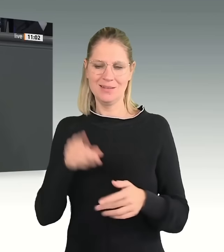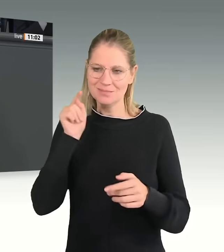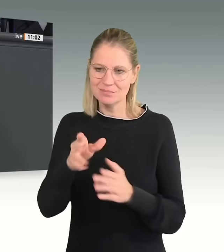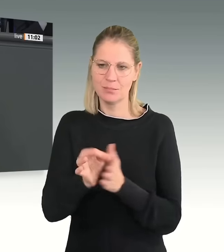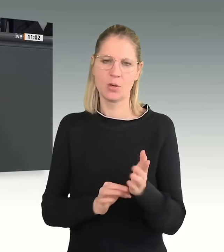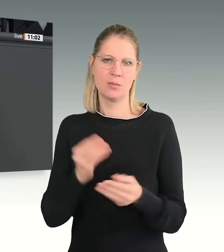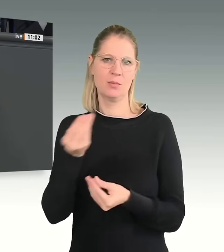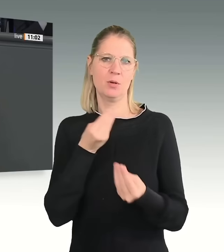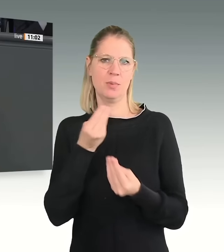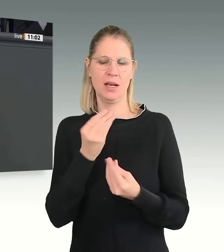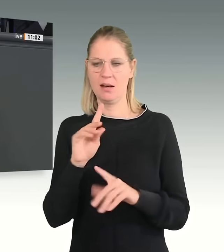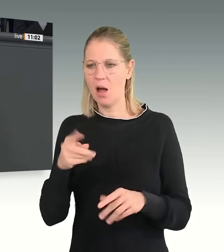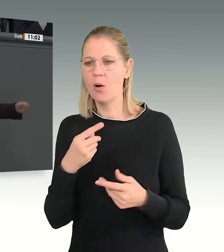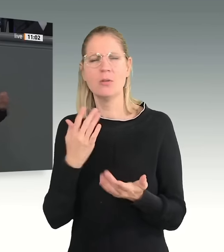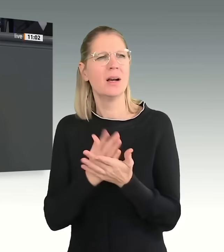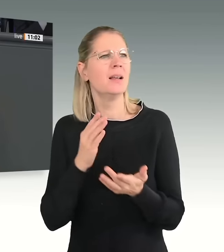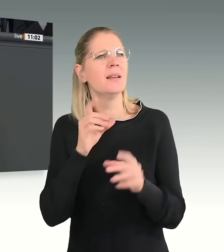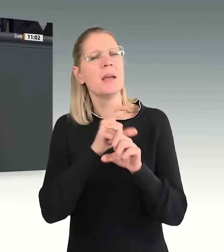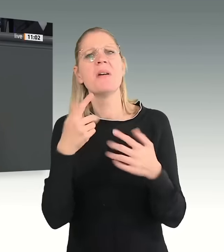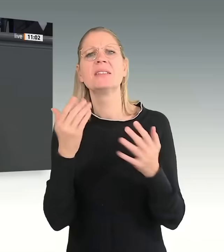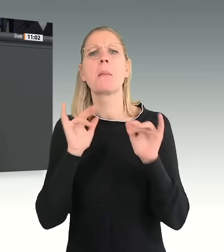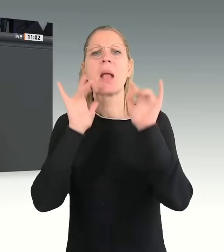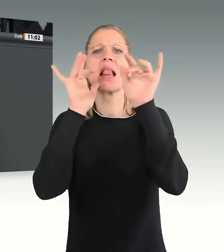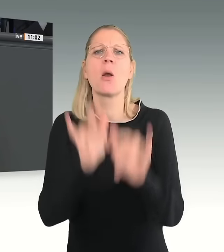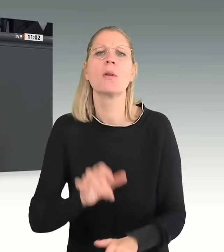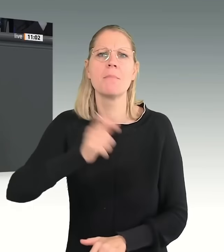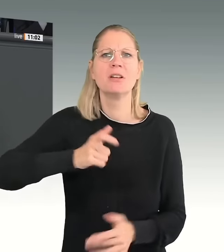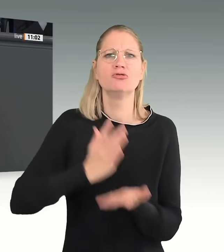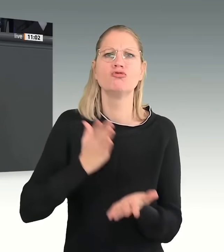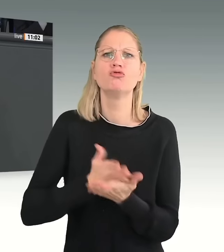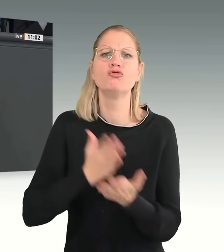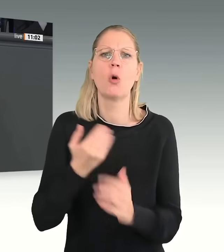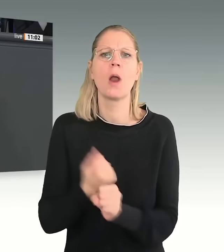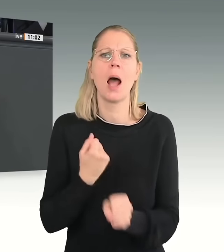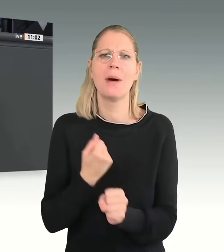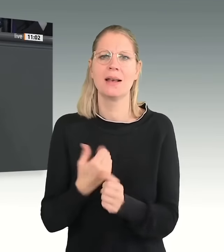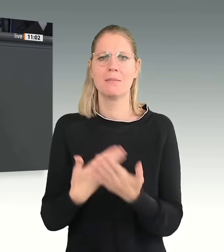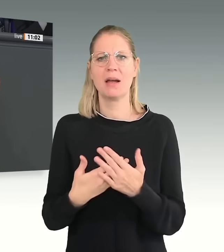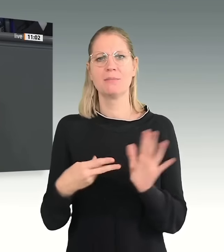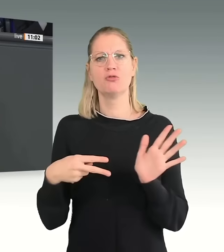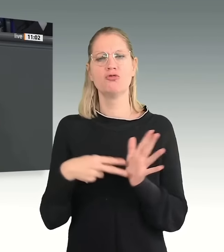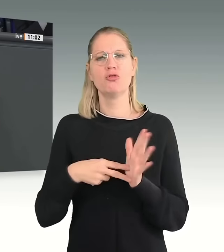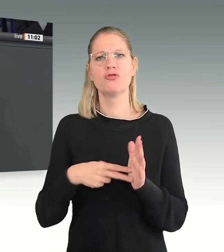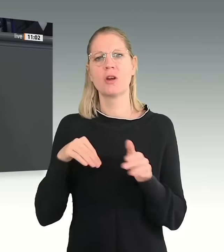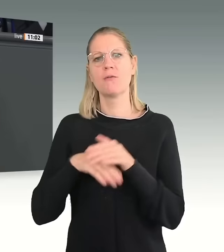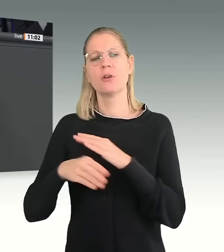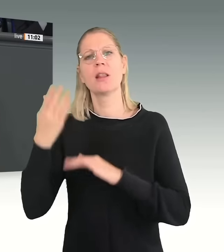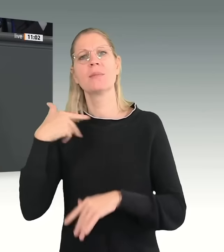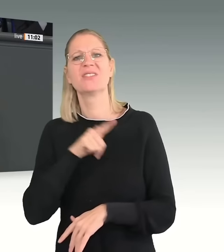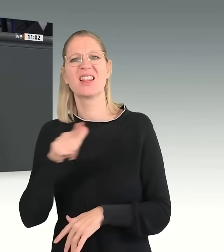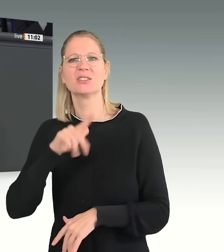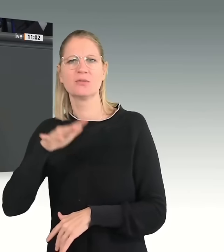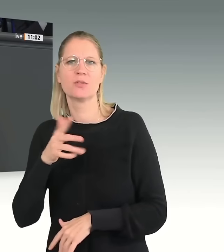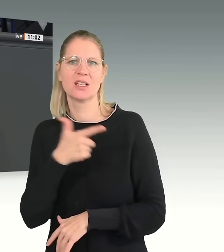Millionen von diesen Menschen auch bereits arbeiten. Schauen Sie sich doch mal die Statistiken an, was mit den syrischen Geflüchteten von 2015, 2016 sind.